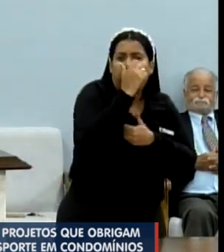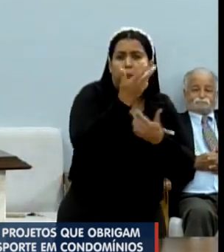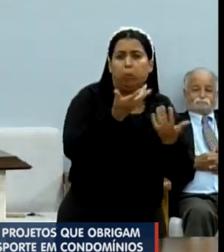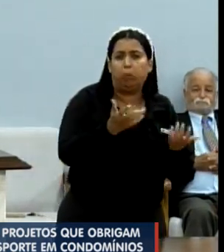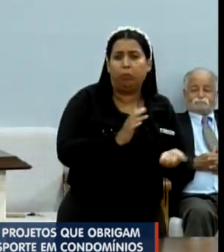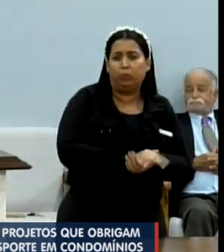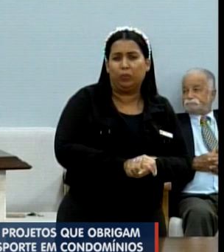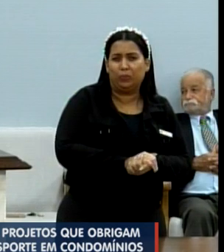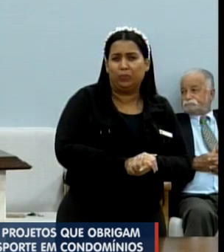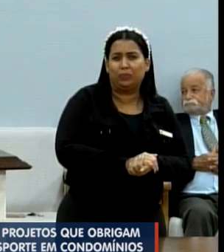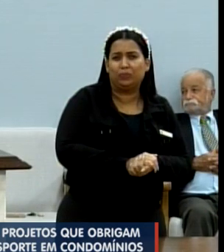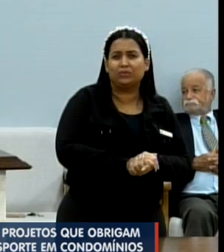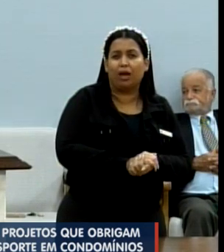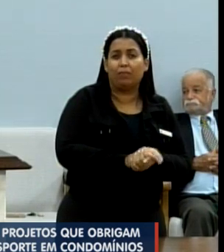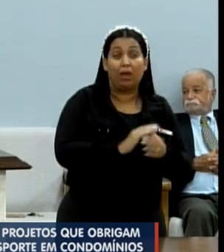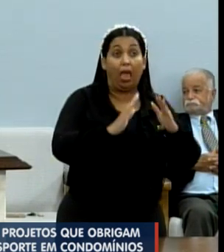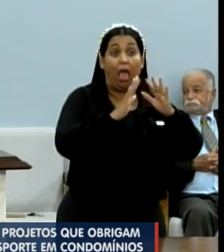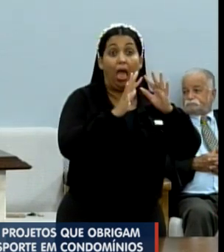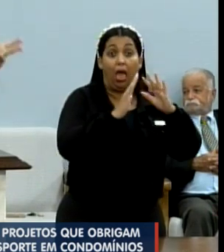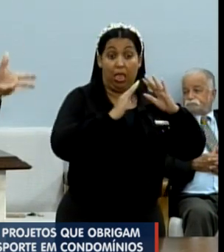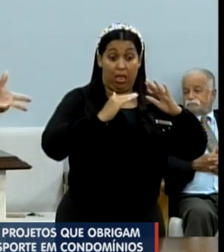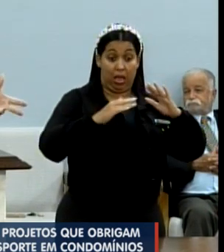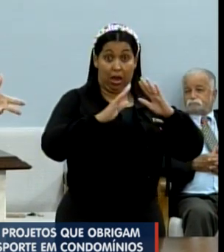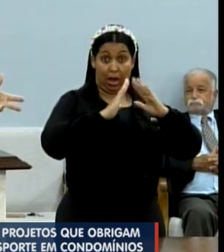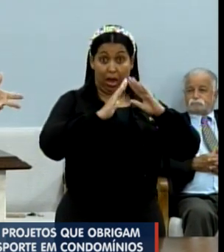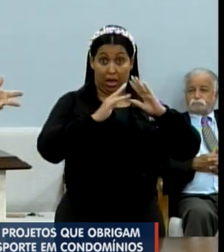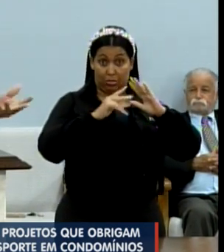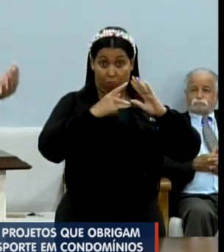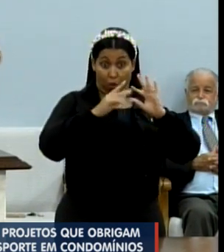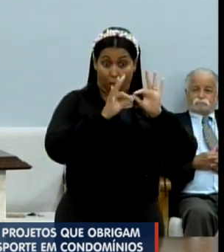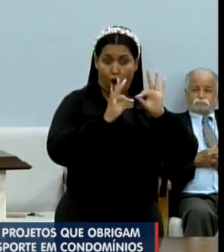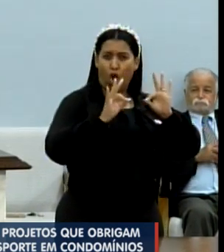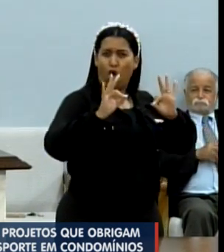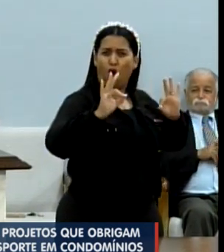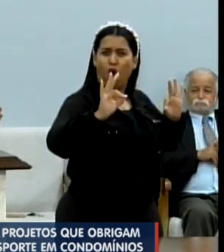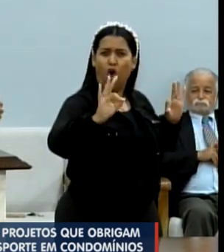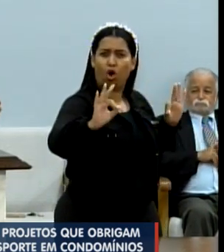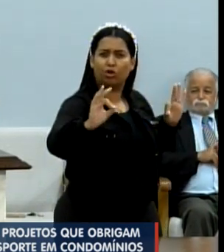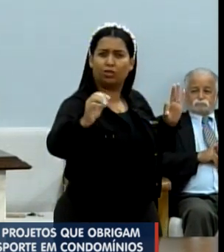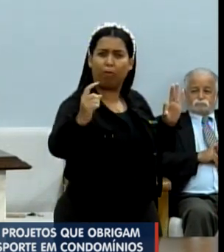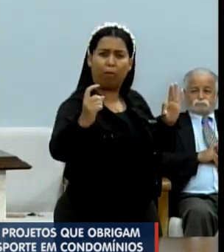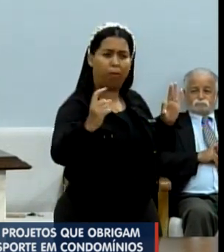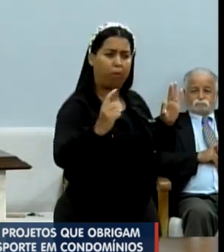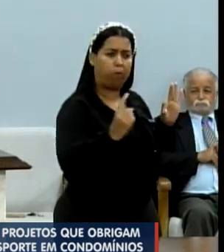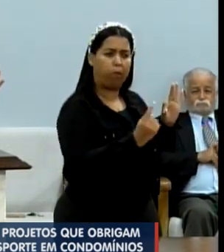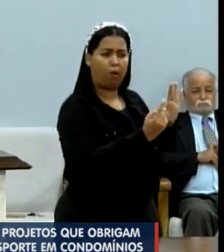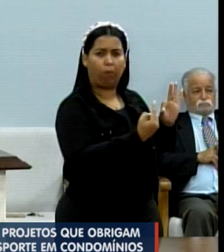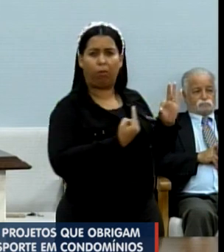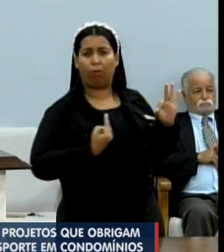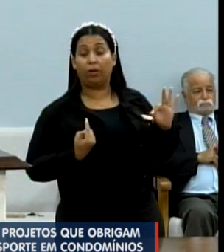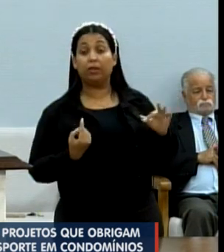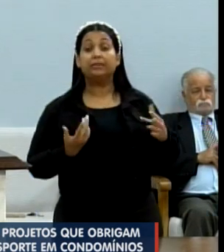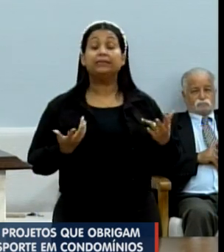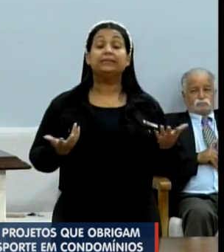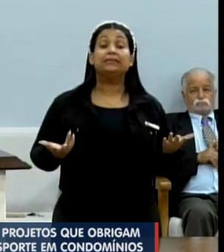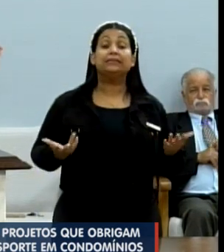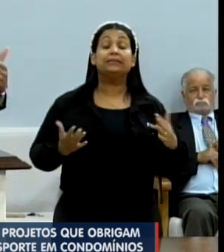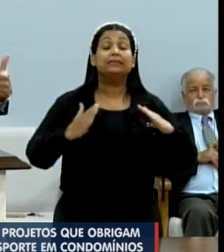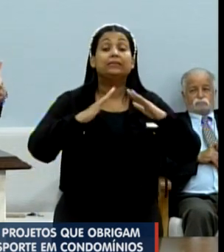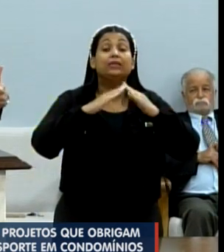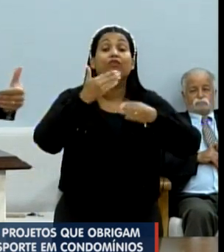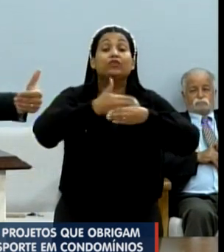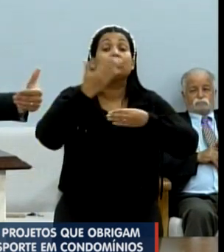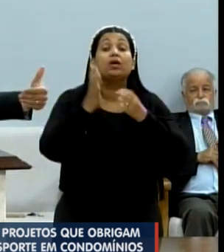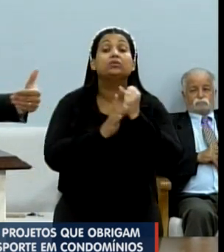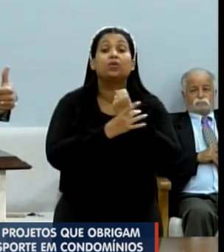no outro extremo da cidade. E veja bem, a opção dos condomínios fechados foi a segurança, e